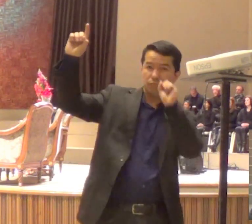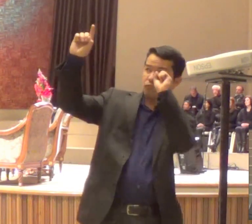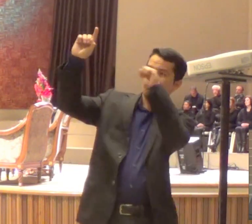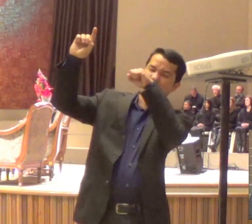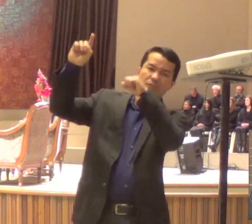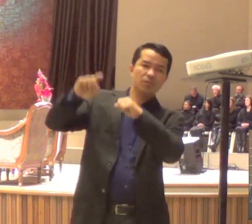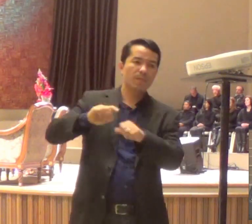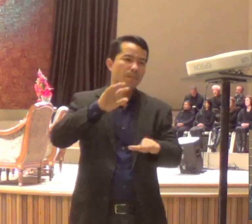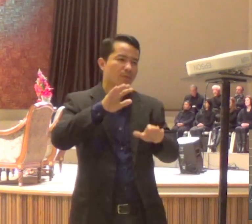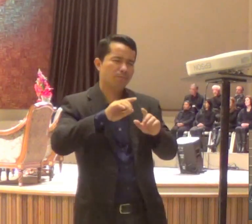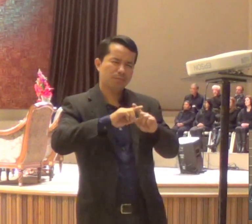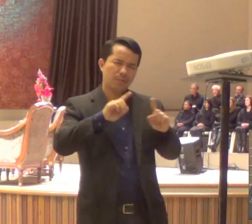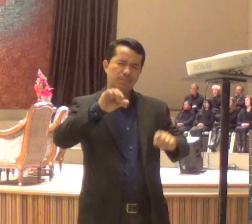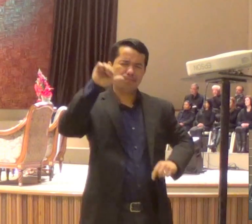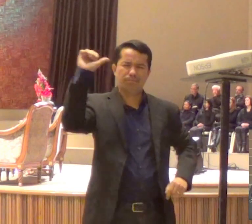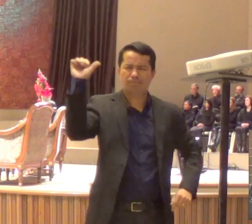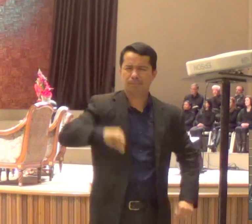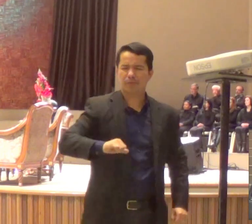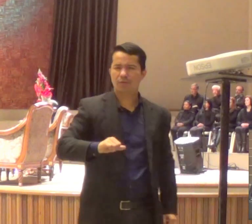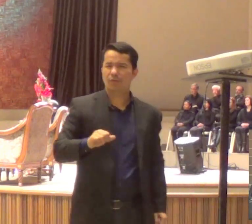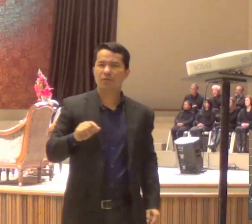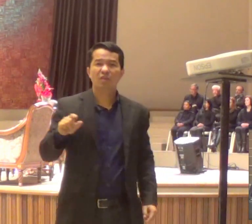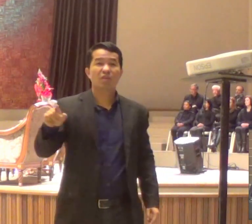como essa, na mesma cara de pau de Judas.